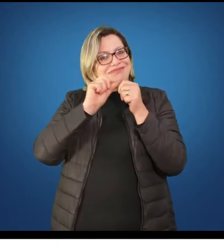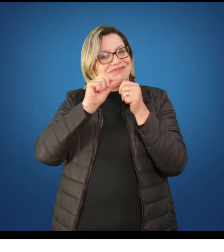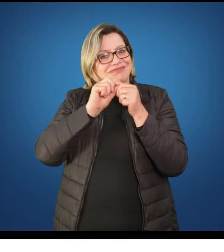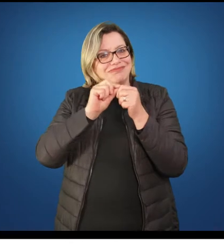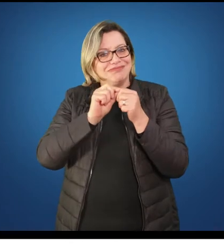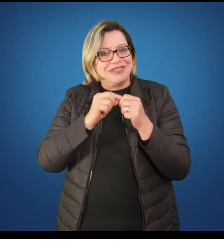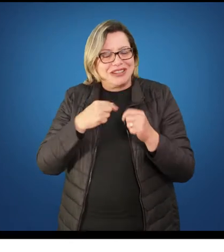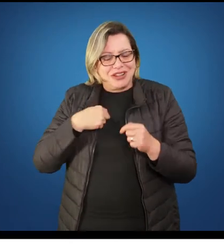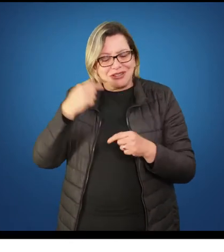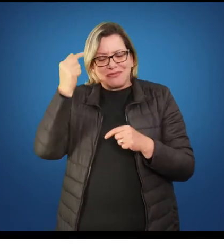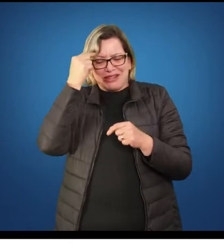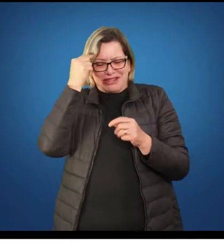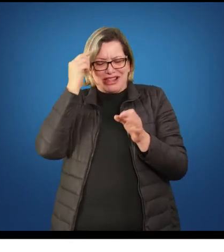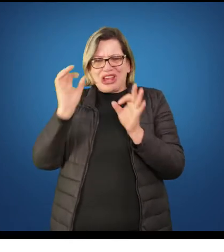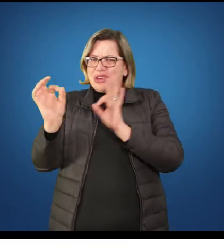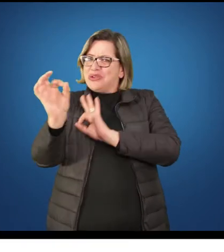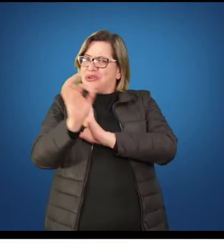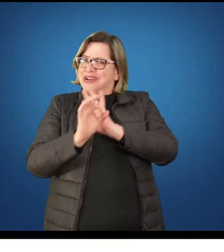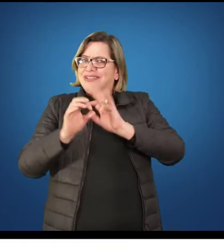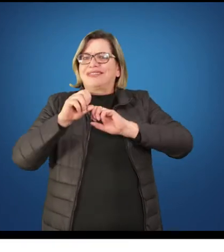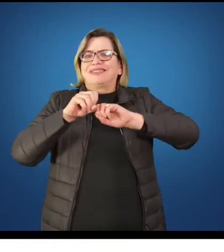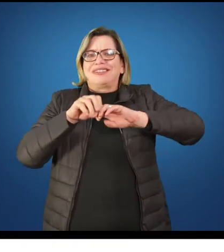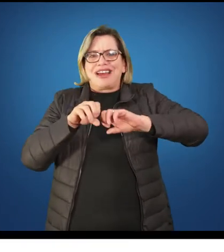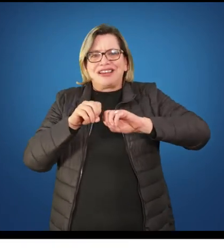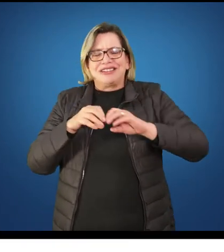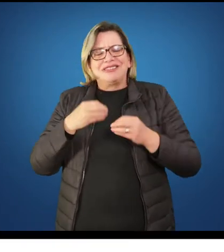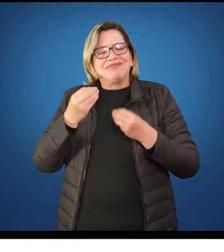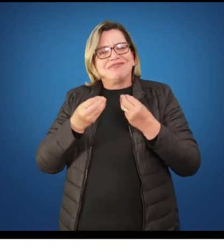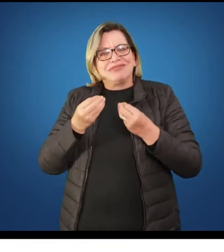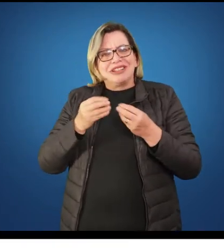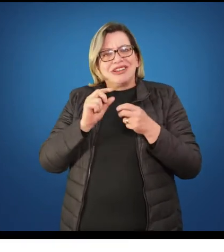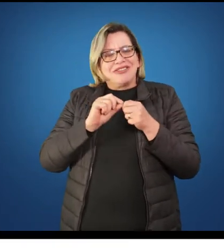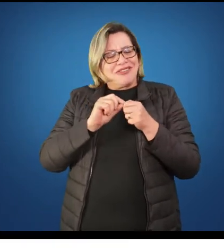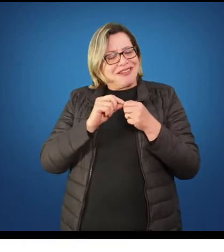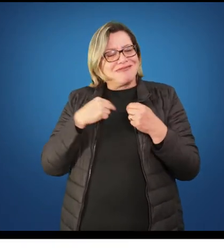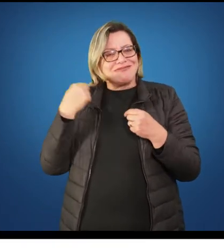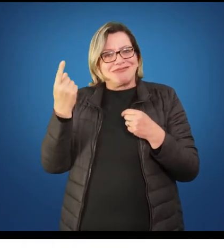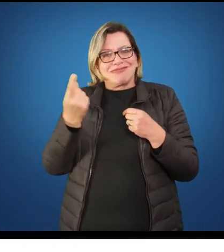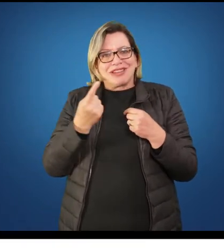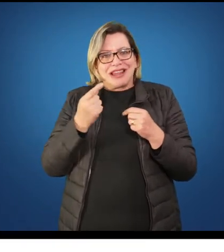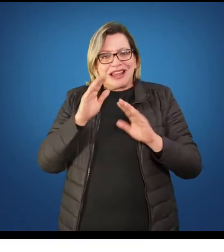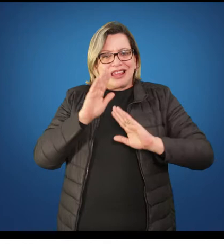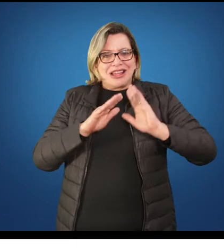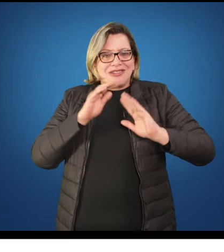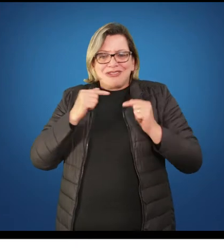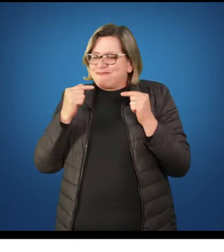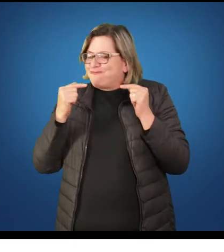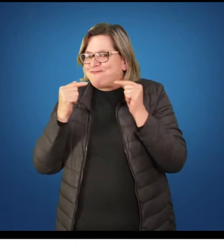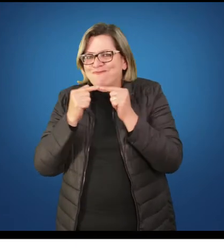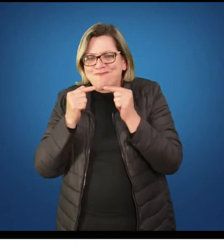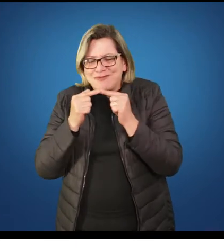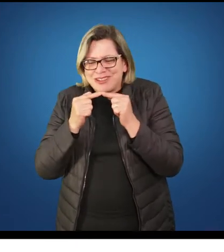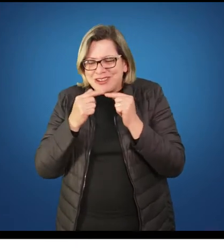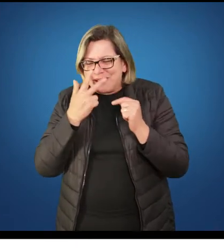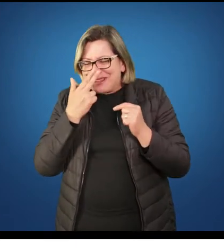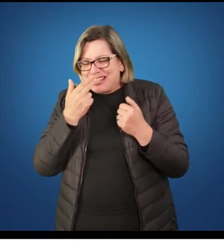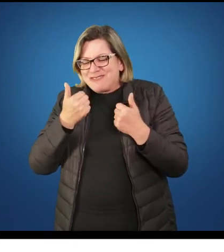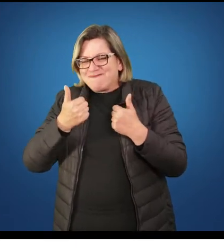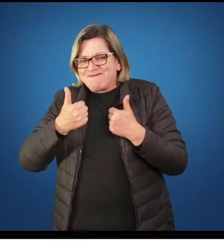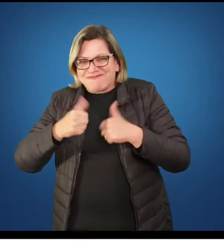desmistificar junto com essas concepções de infância e de adolescência. Quando a gente olha para uma foto de uma criança,